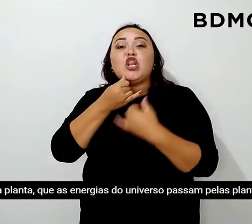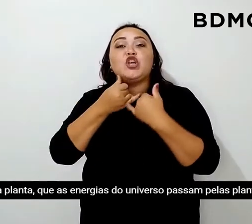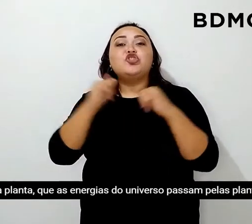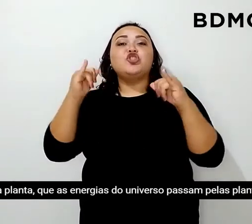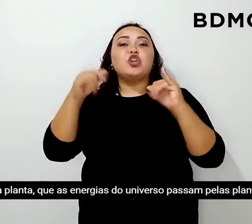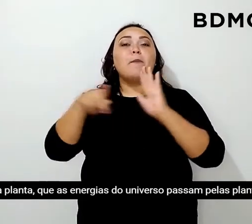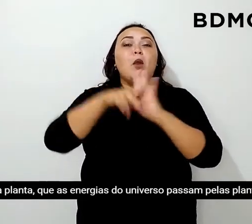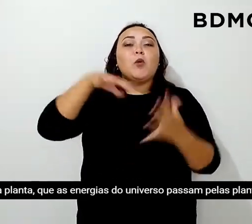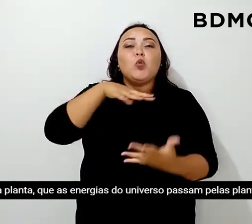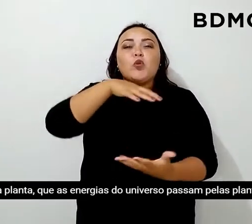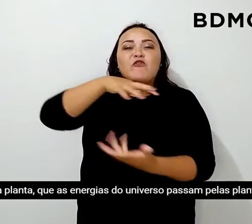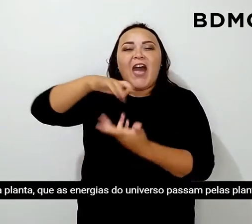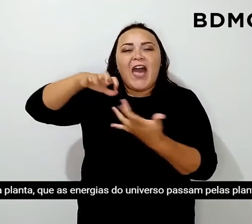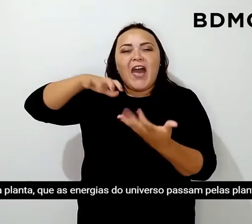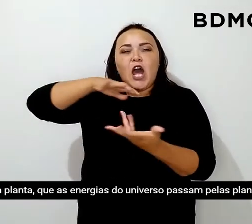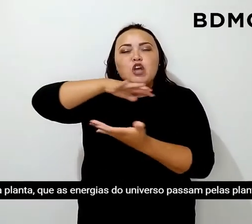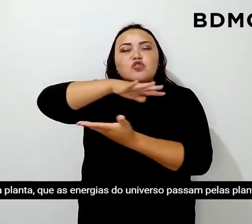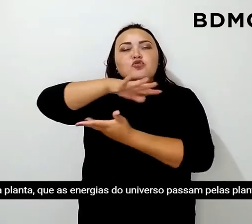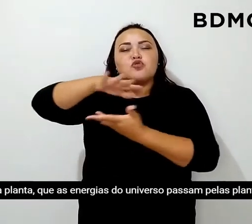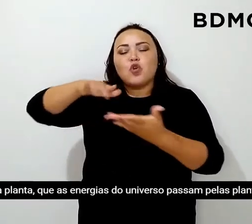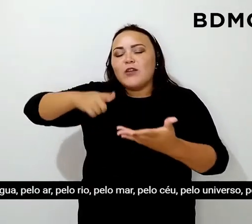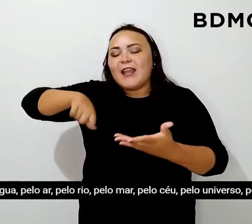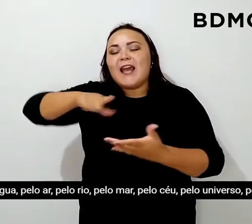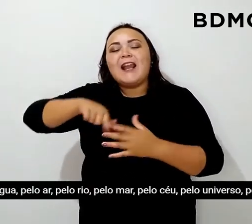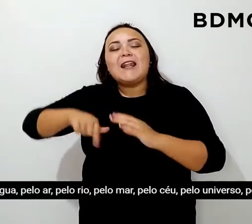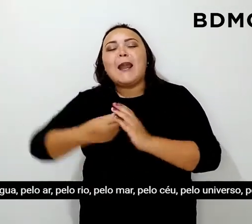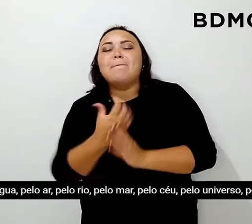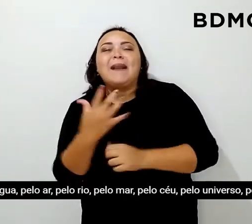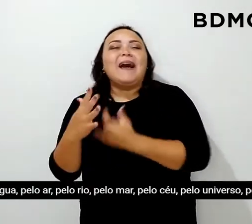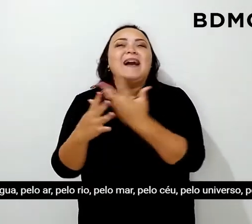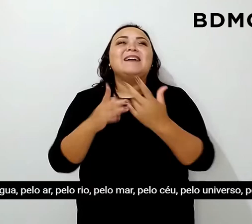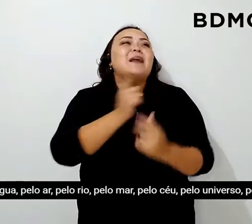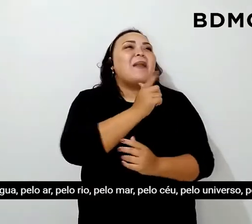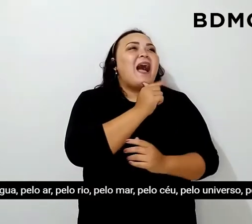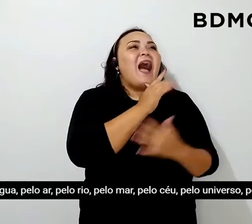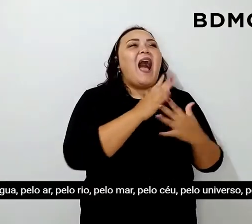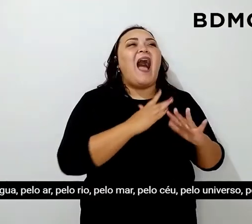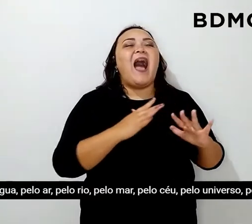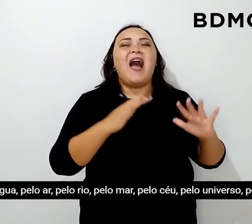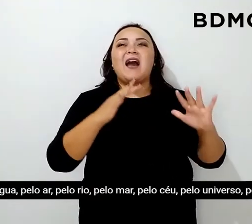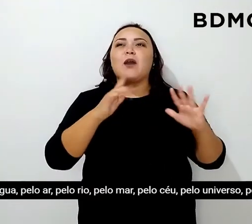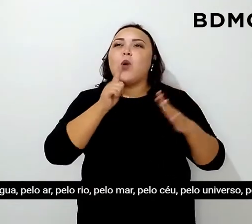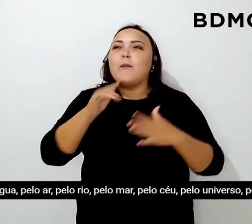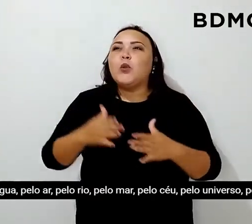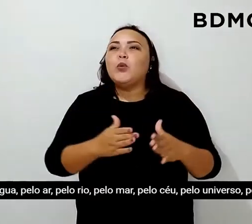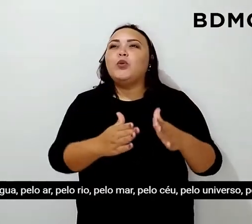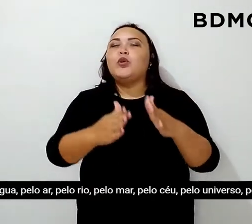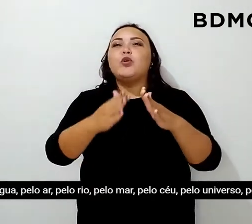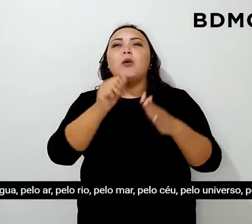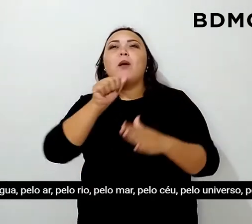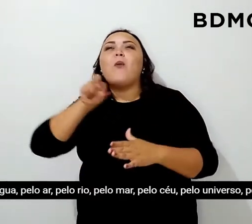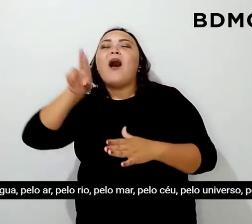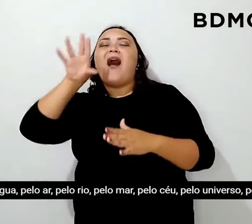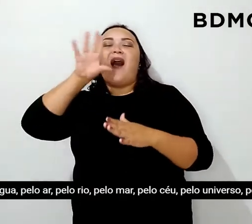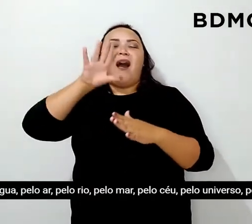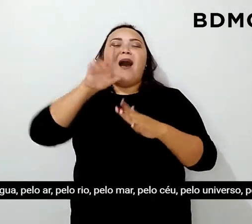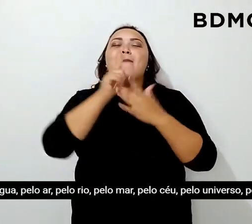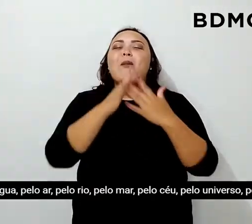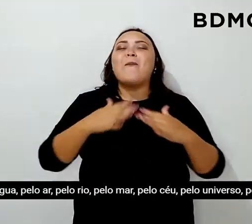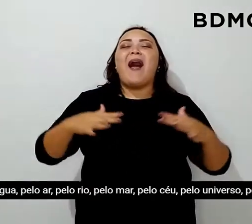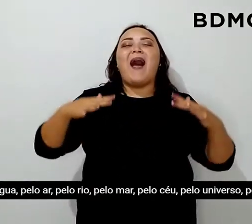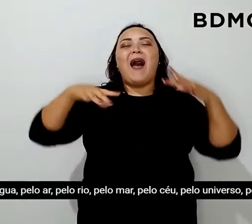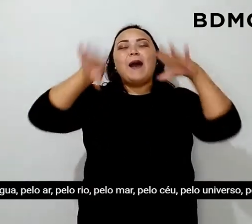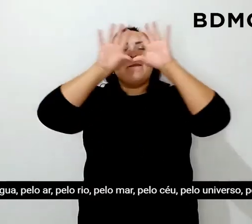energias do universo passam pelas plantas, pela água, pelo ar, pelo rio, pelo mar,